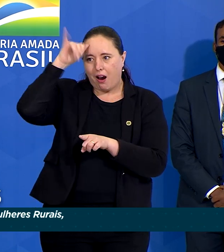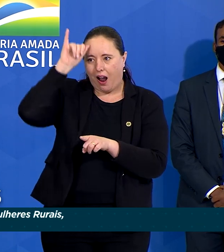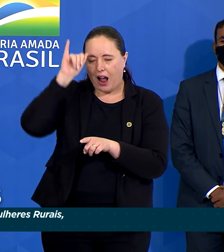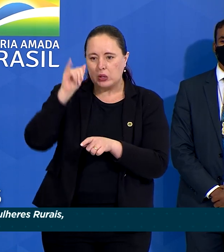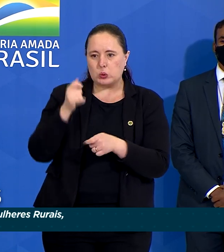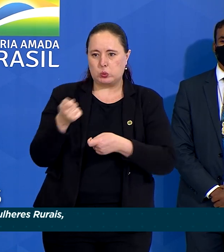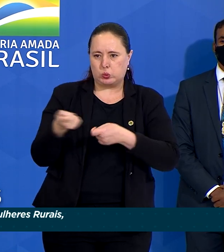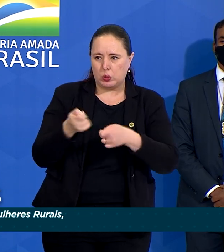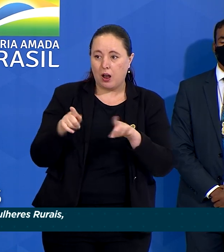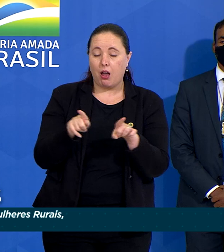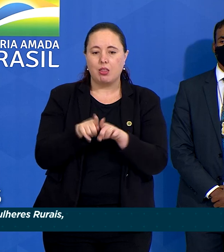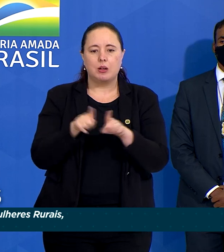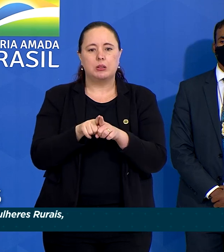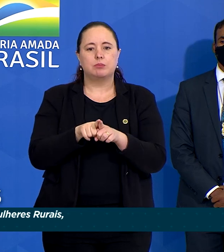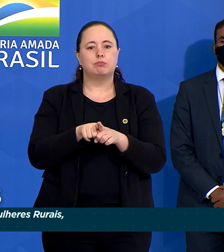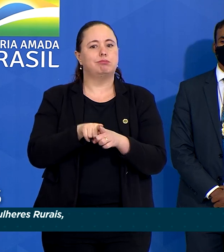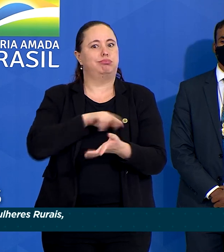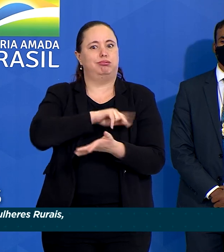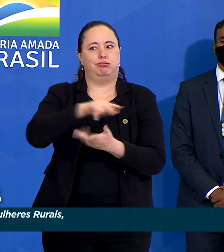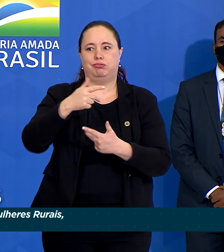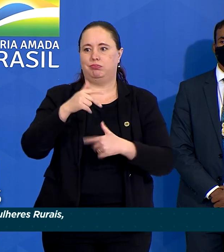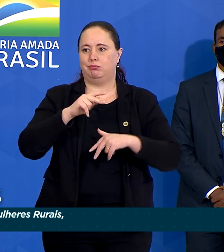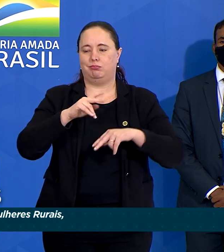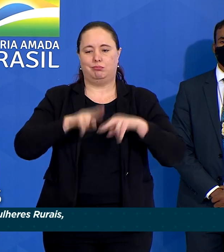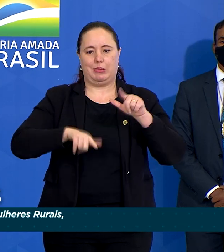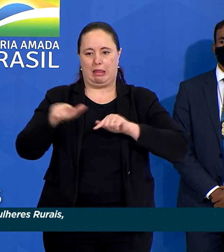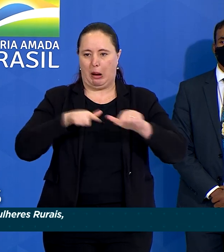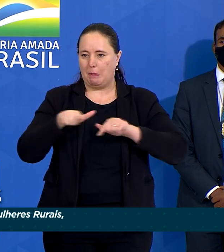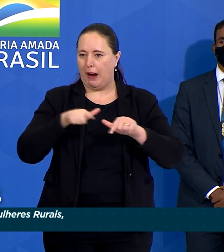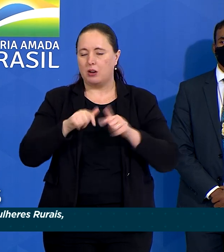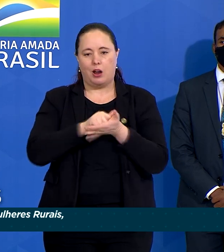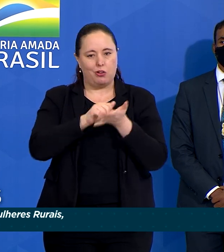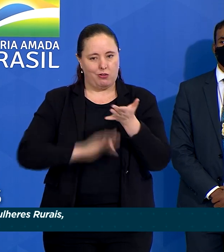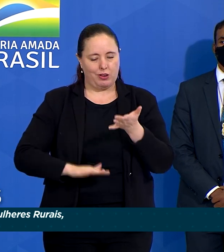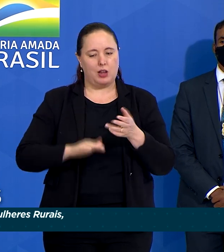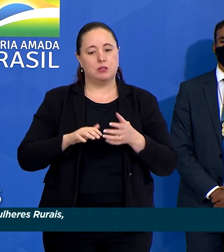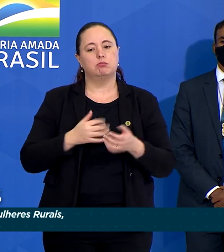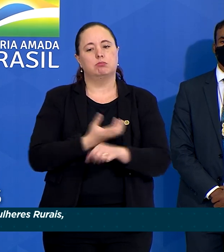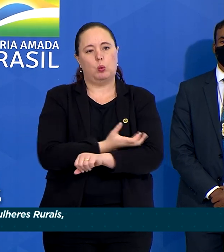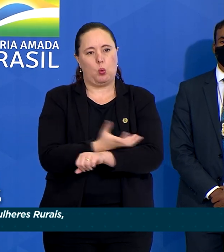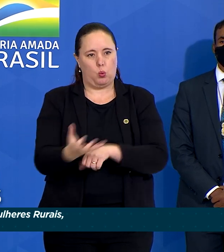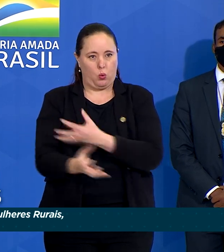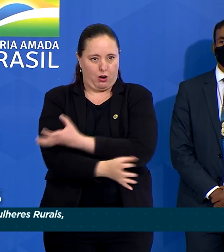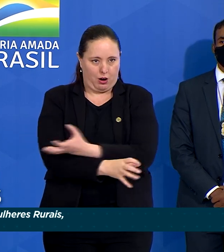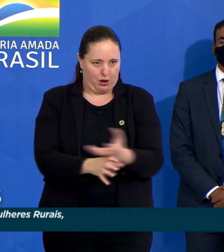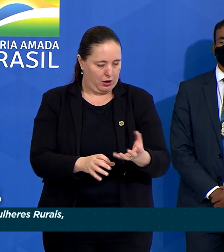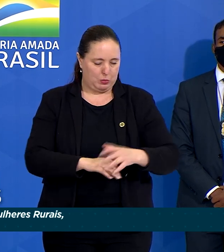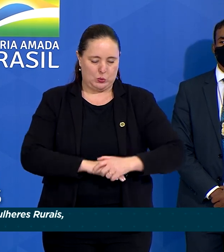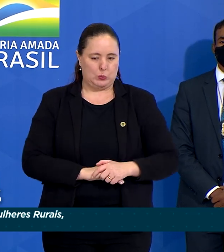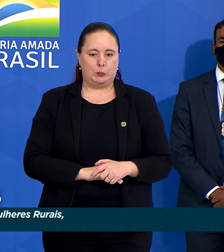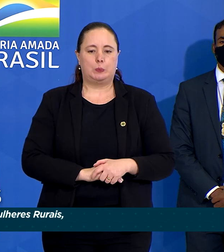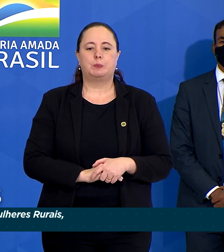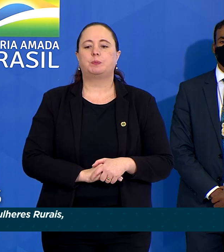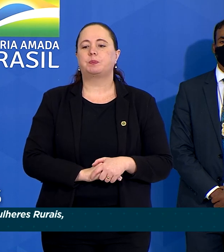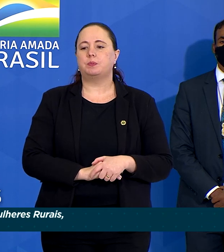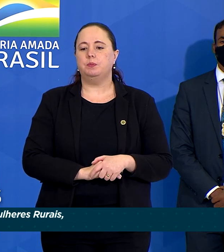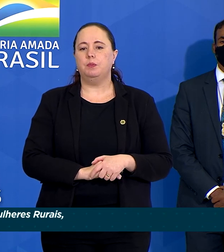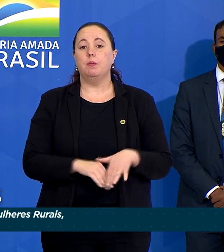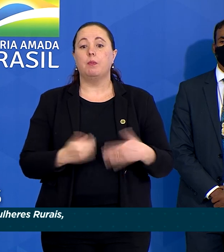tirar o bezerro para a vaca poder dar leite de tarde novamente, e assim elas vão.